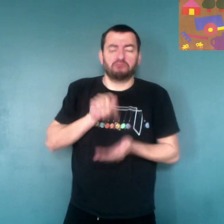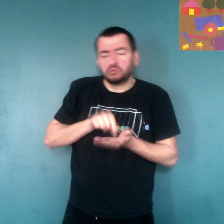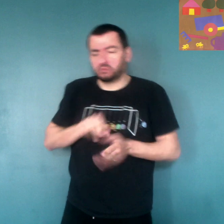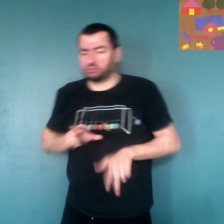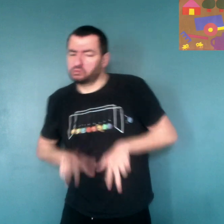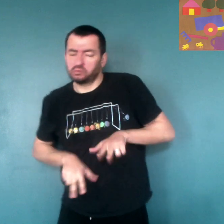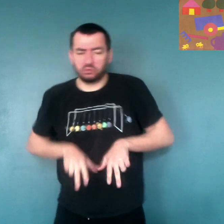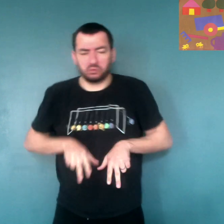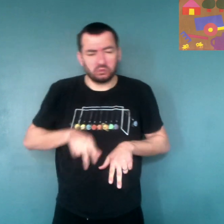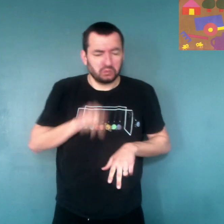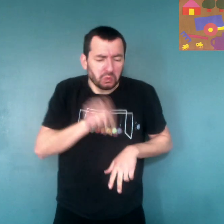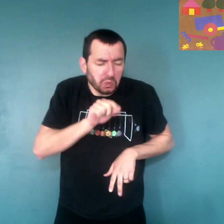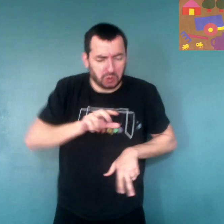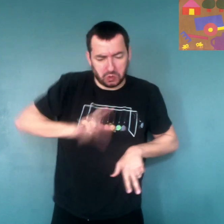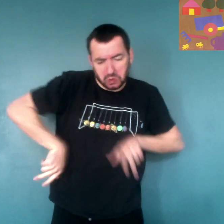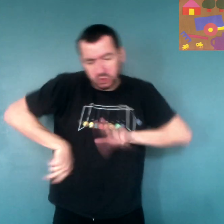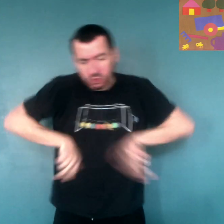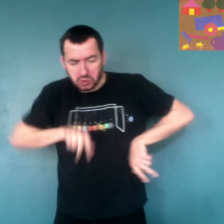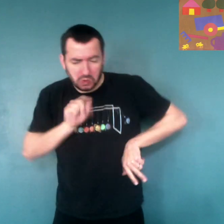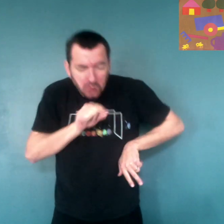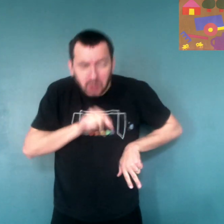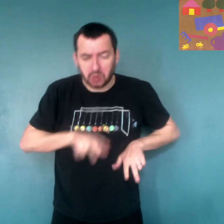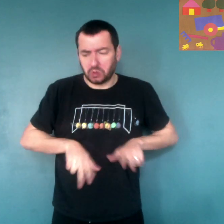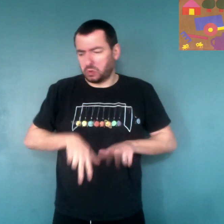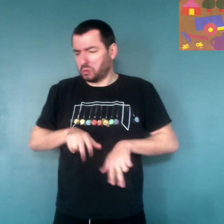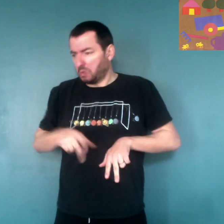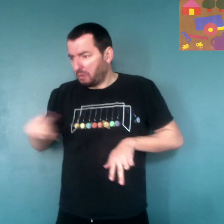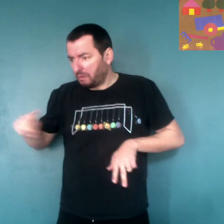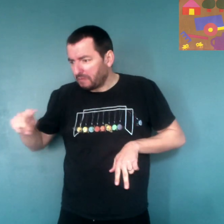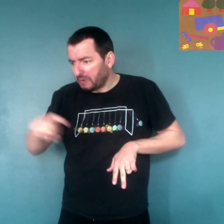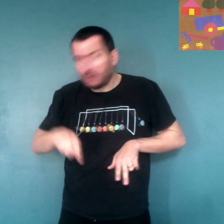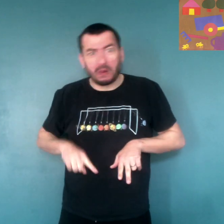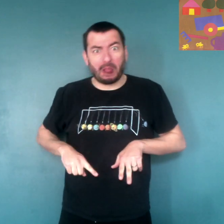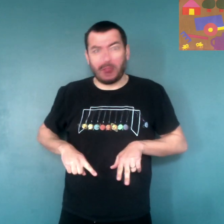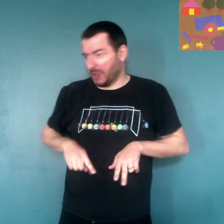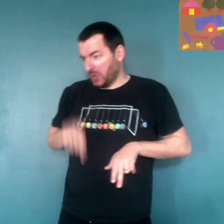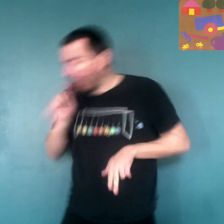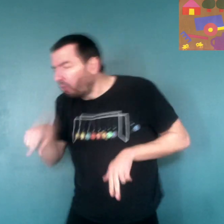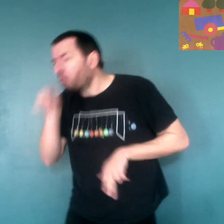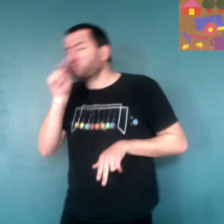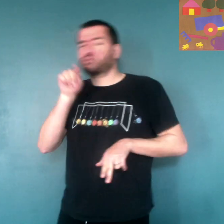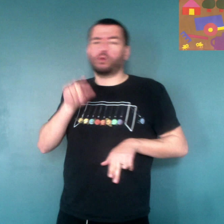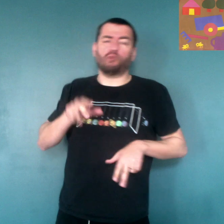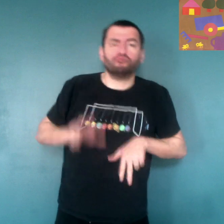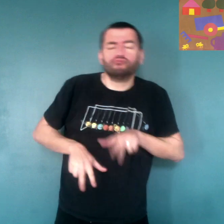La poule rousse picore, triche, cherche. À gauche, à droite, aperçoit un verre de terre.